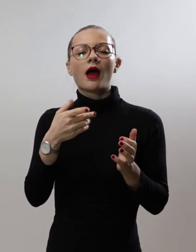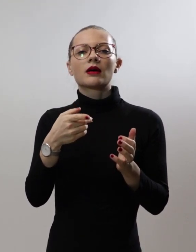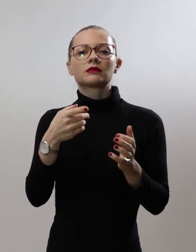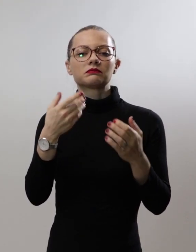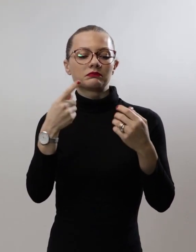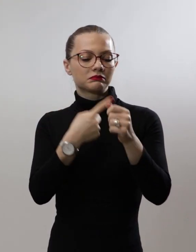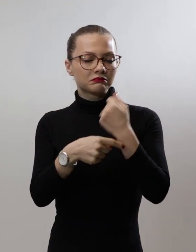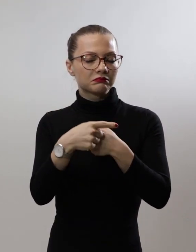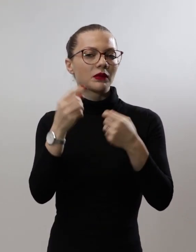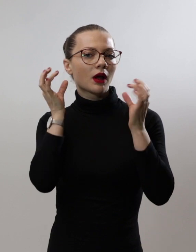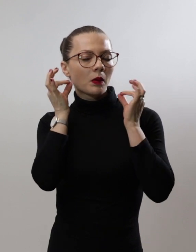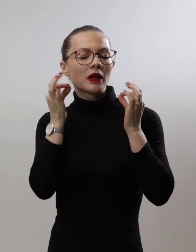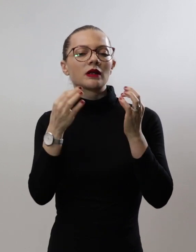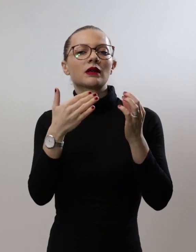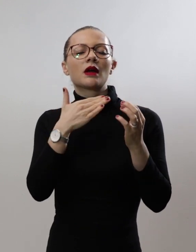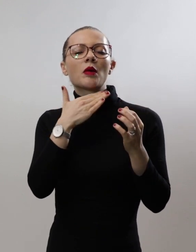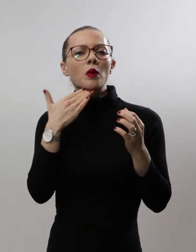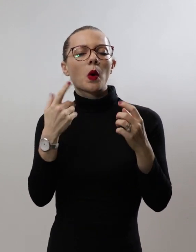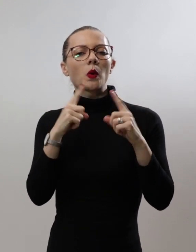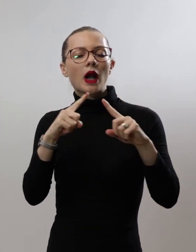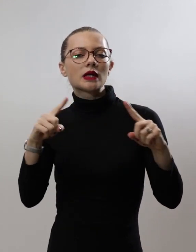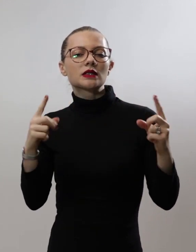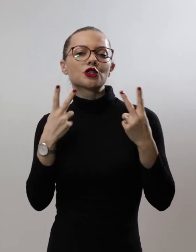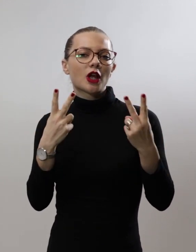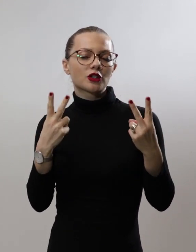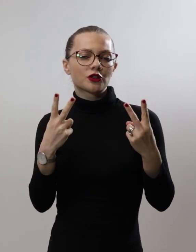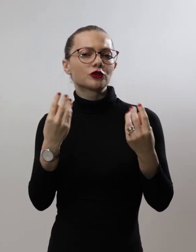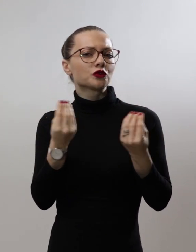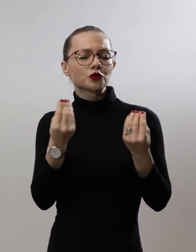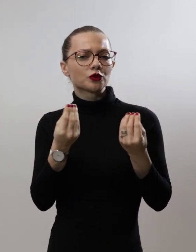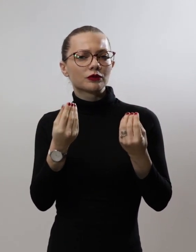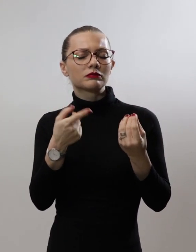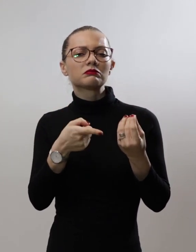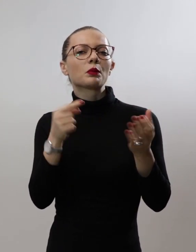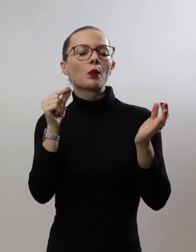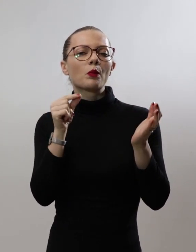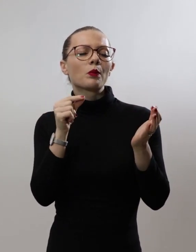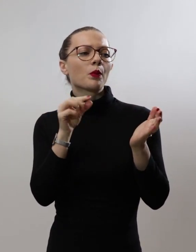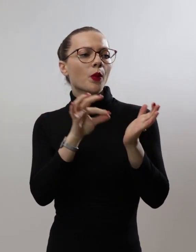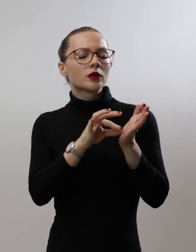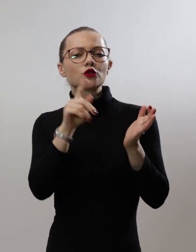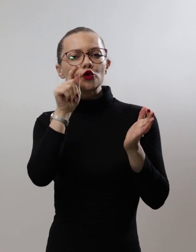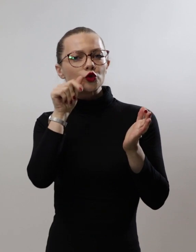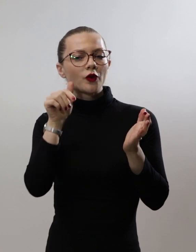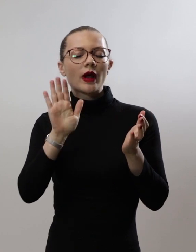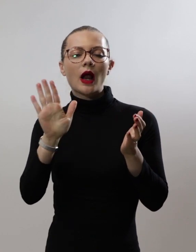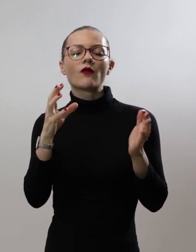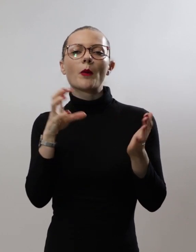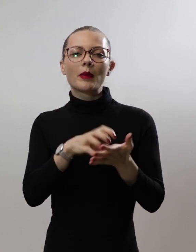повеќе наменска и има различно значење. Тие се показател на човекот за неговото место и улога во